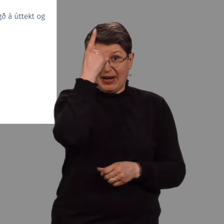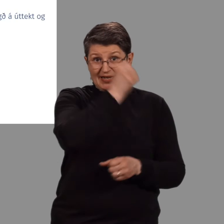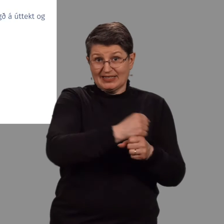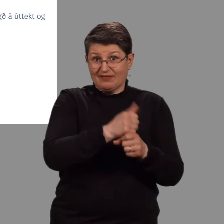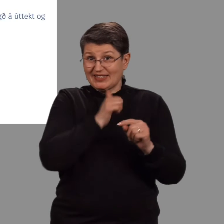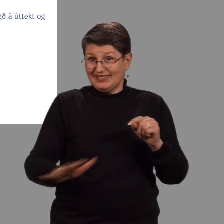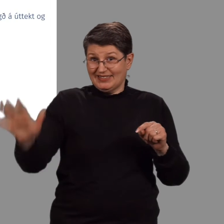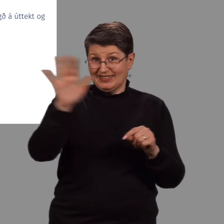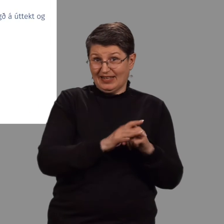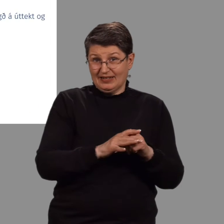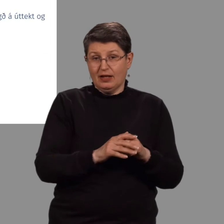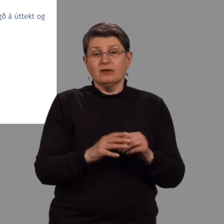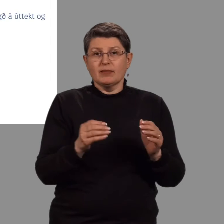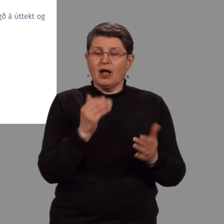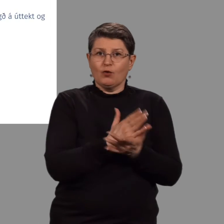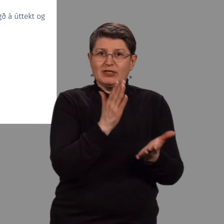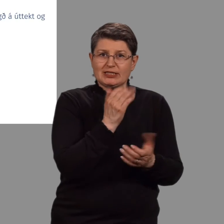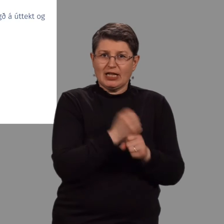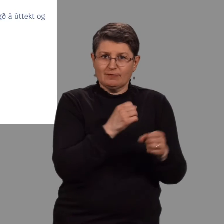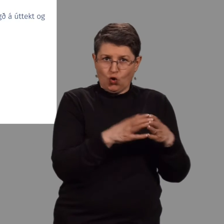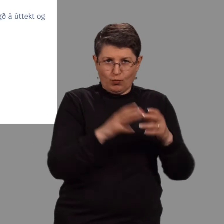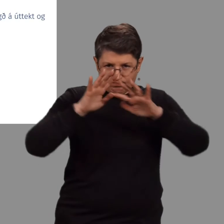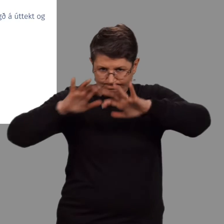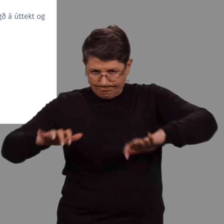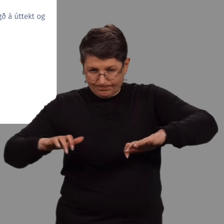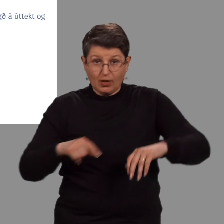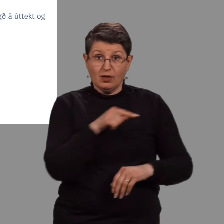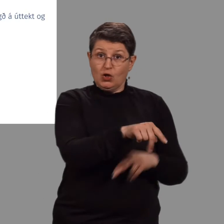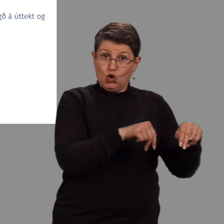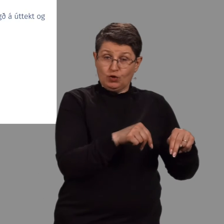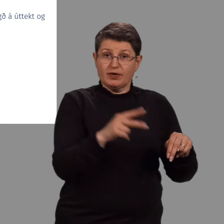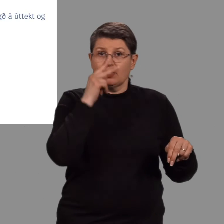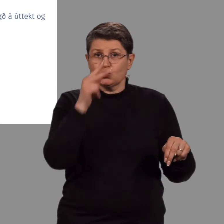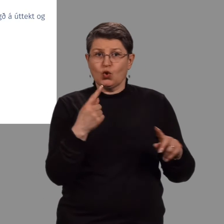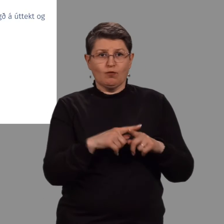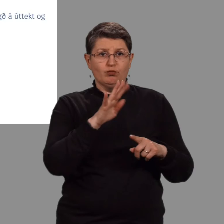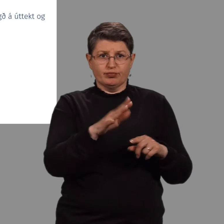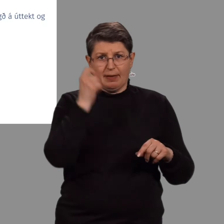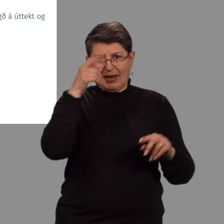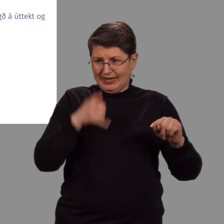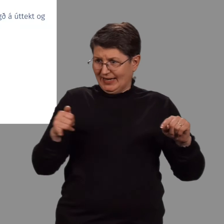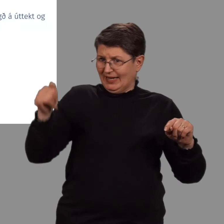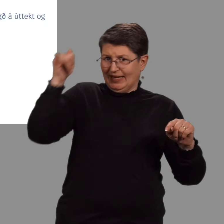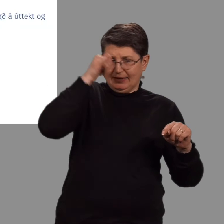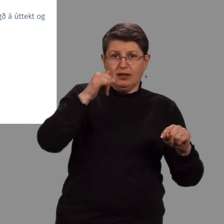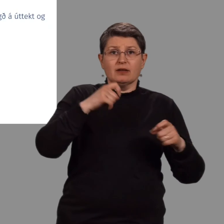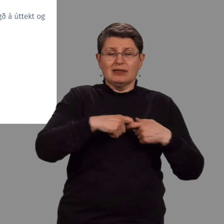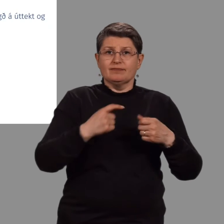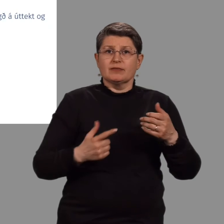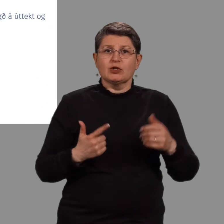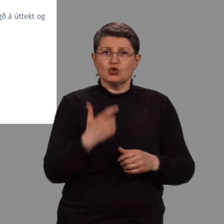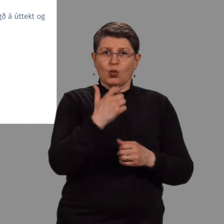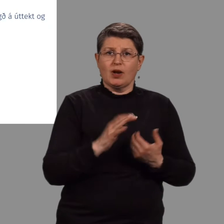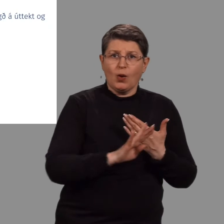Sem byggður á úttekkt og greiningu starfshóps. Hlutverk starfshópsins verði meðlann ás að greina fyrirkólunum menningar innan sóknar á allana og